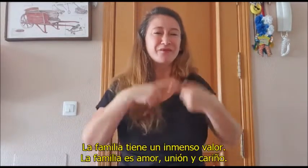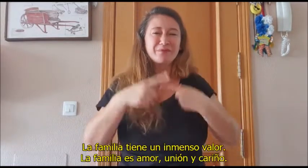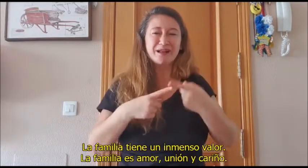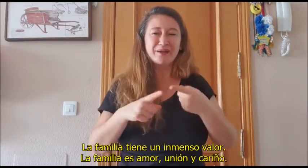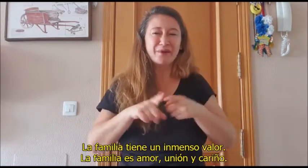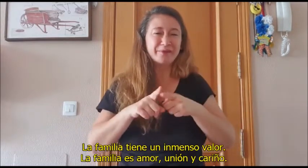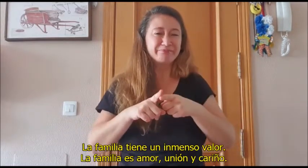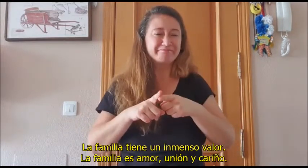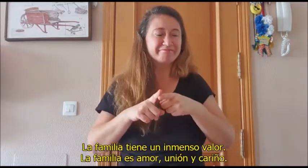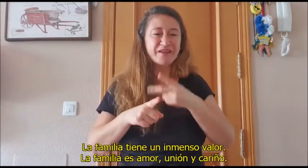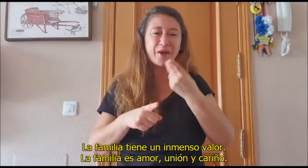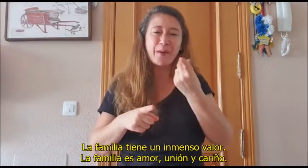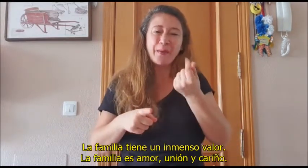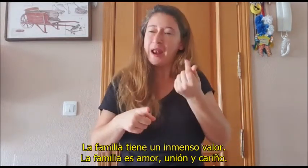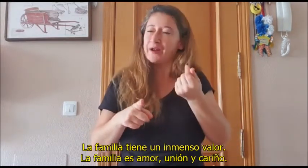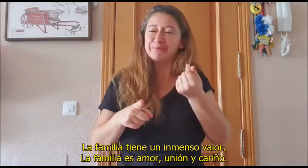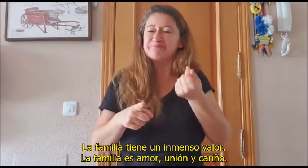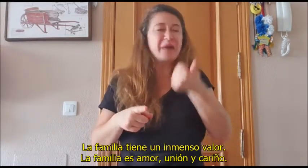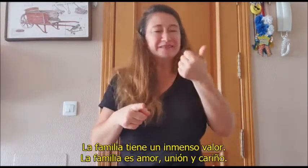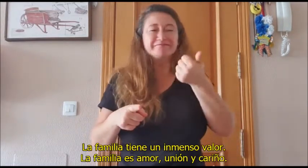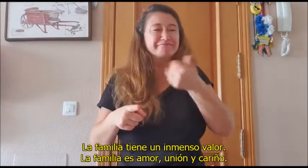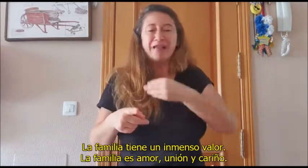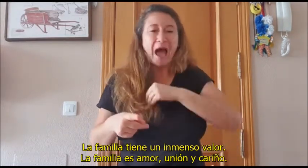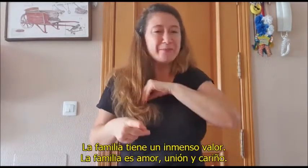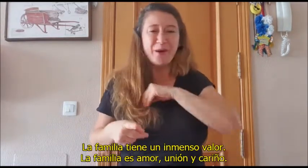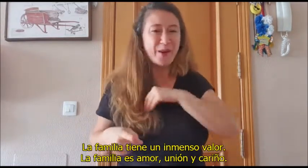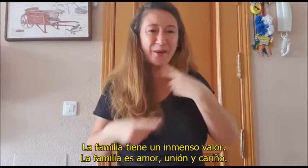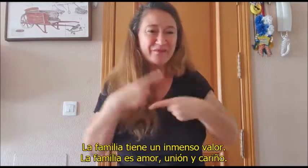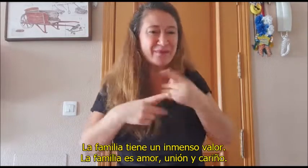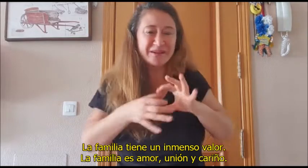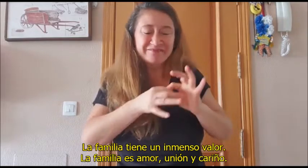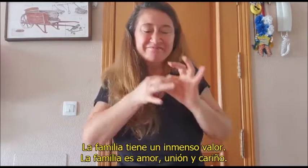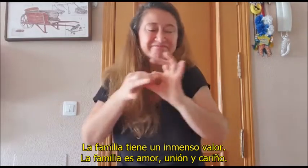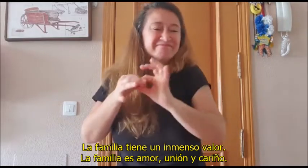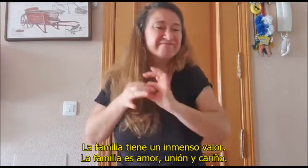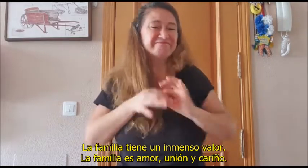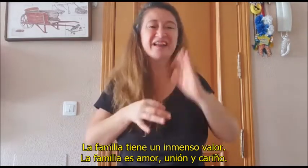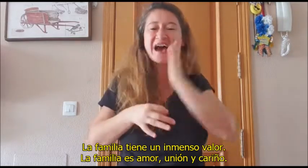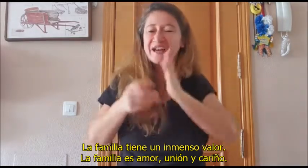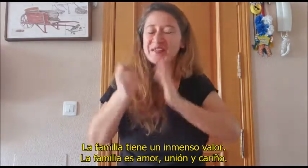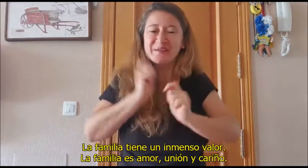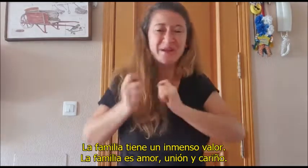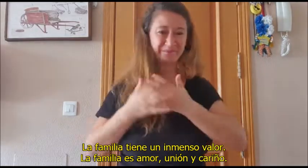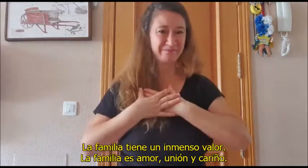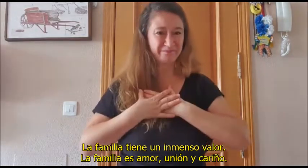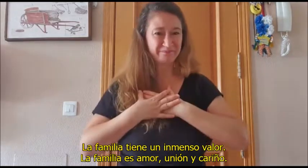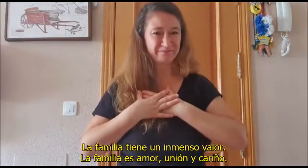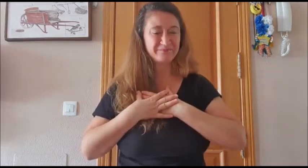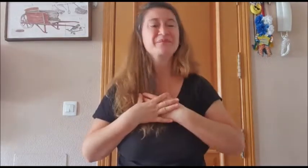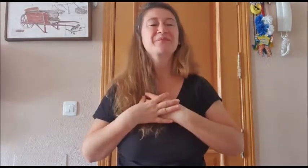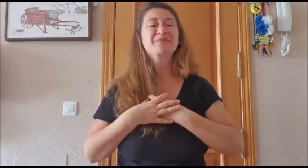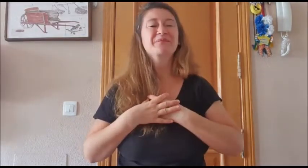La familia tiene un inmenso valor. La familia es amor, unión y cariño.